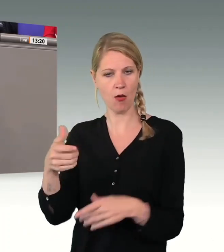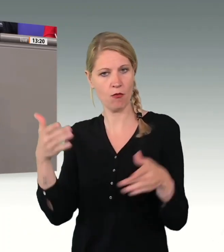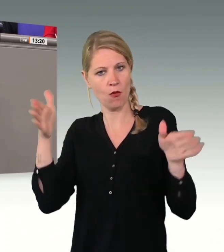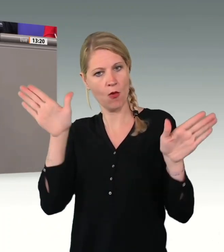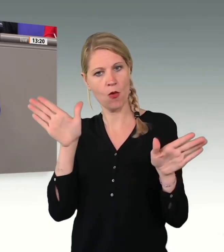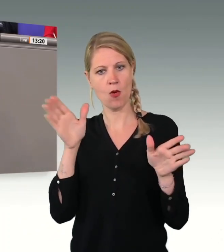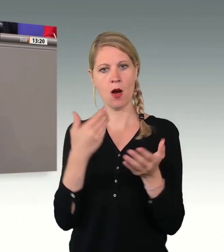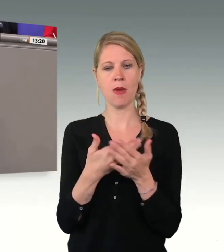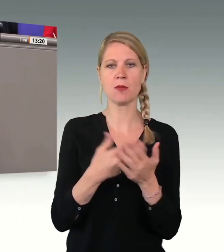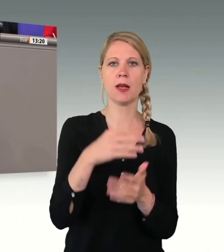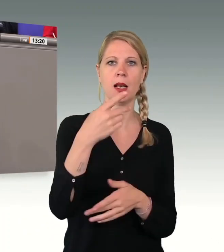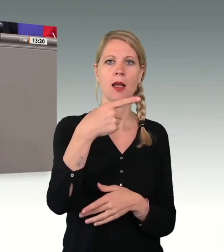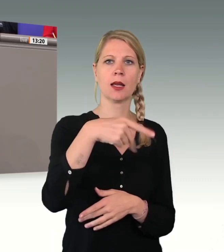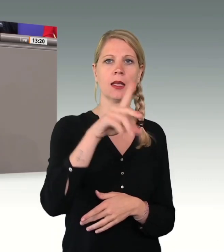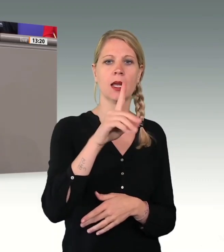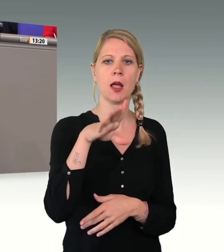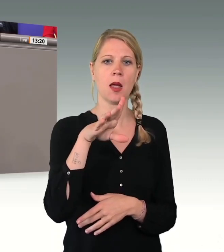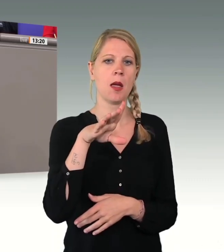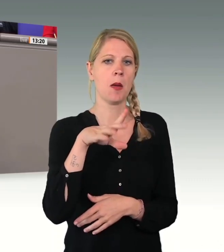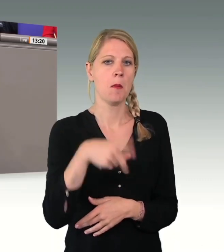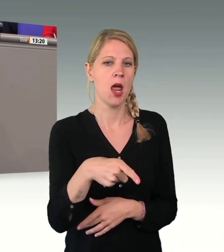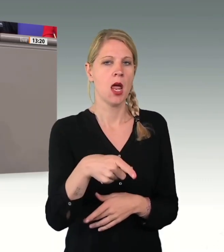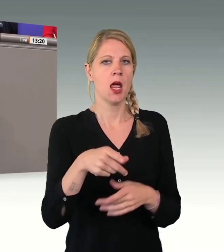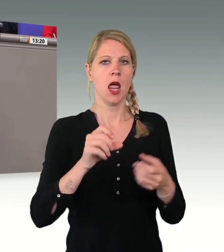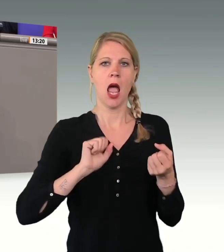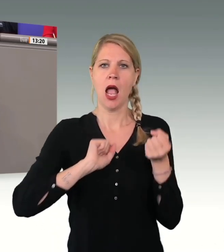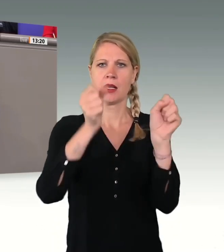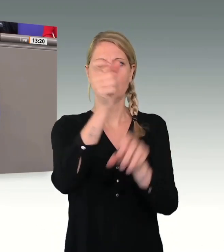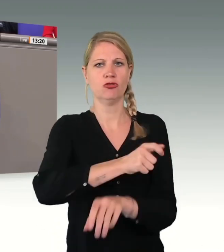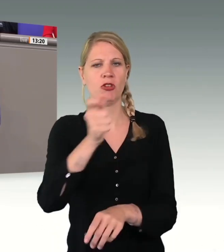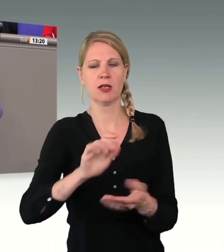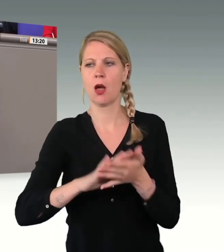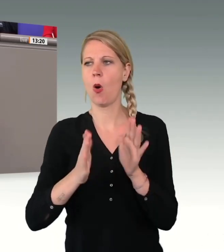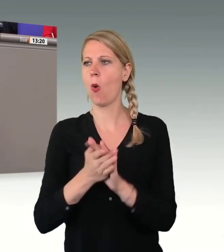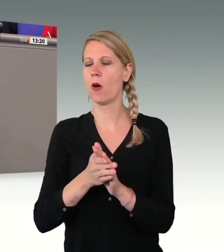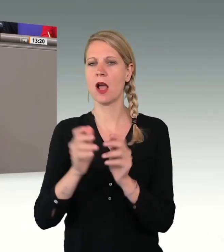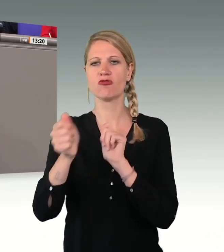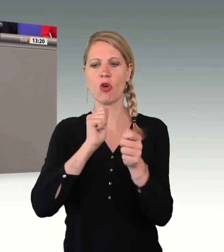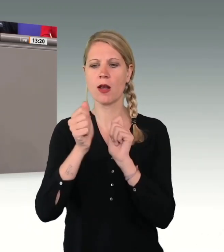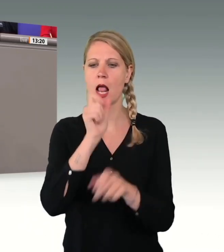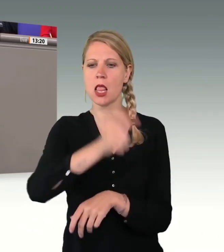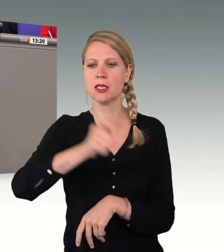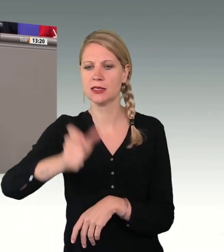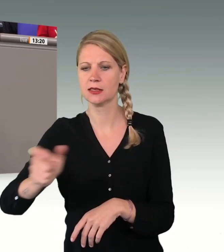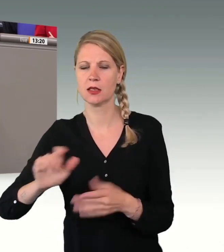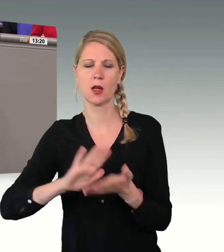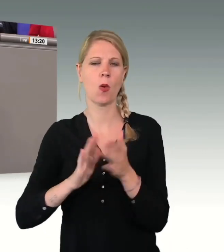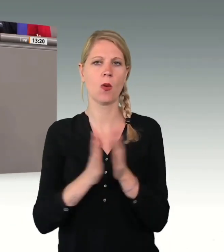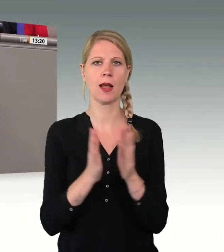-Engagierter, der nebenbei Sicherheitsberatung macht, diverse Journalistinnen und Journalisten, Kirchengemeinden,